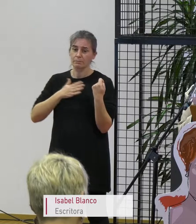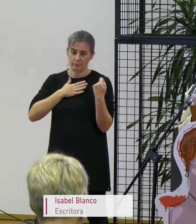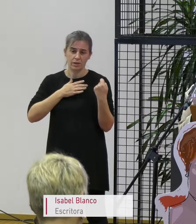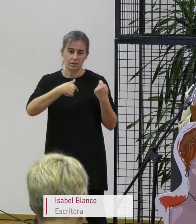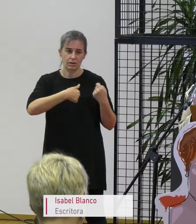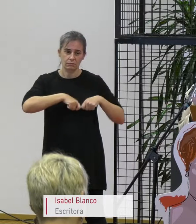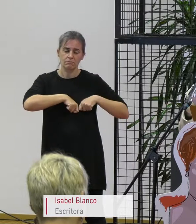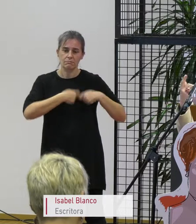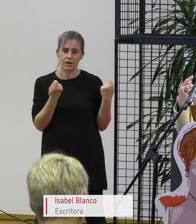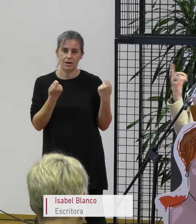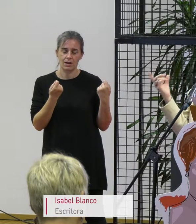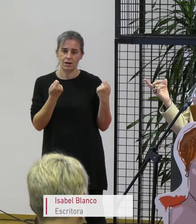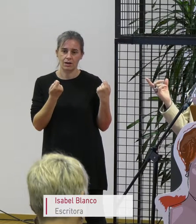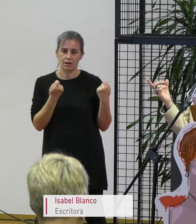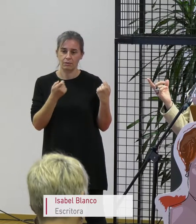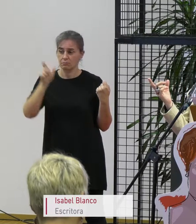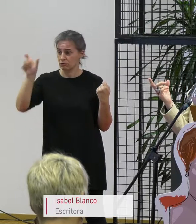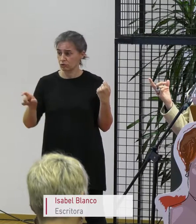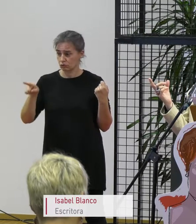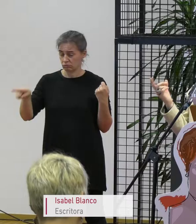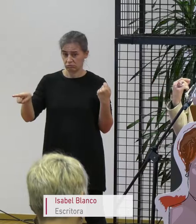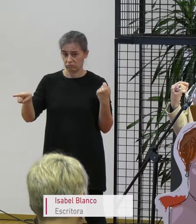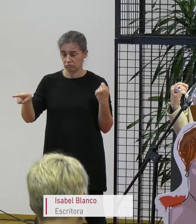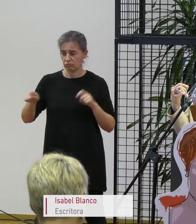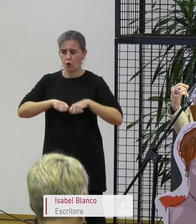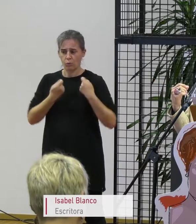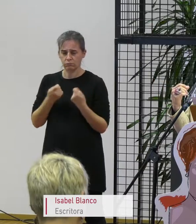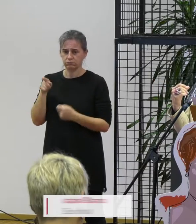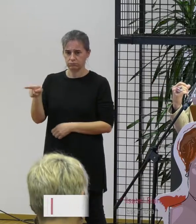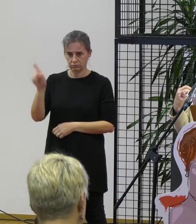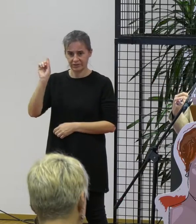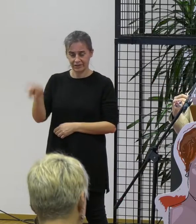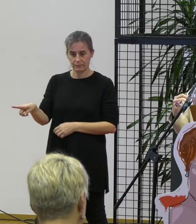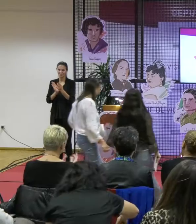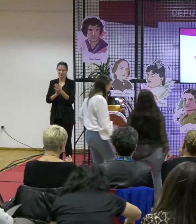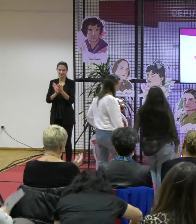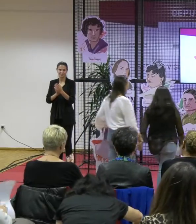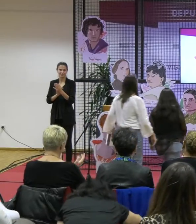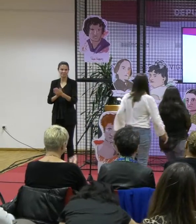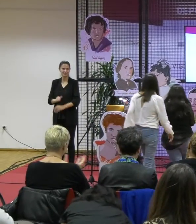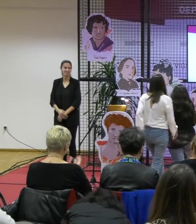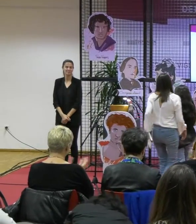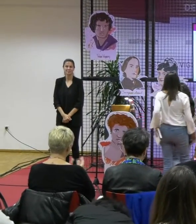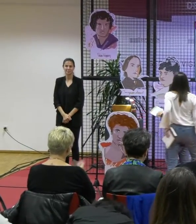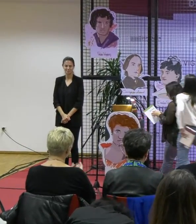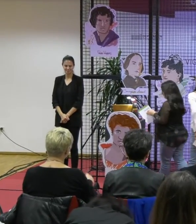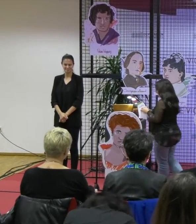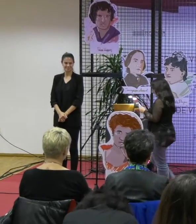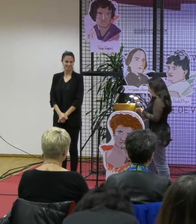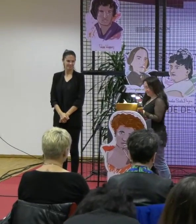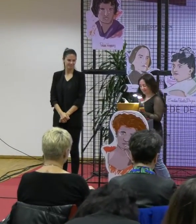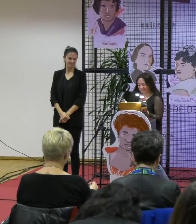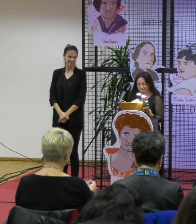O corazón do outra A miudo Pregúntome Como acabou ela